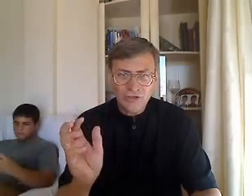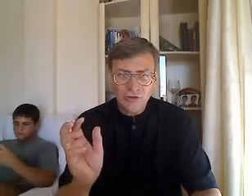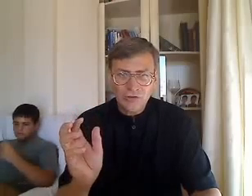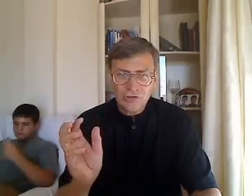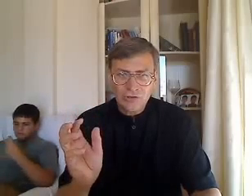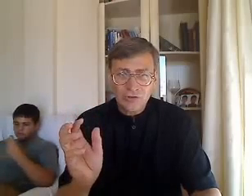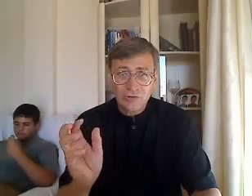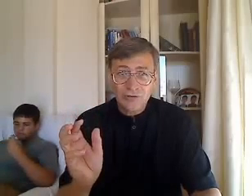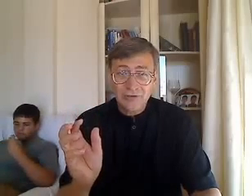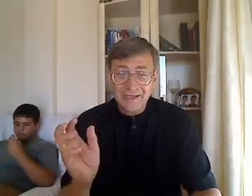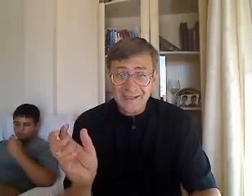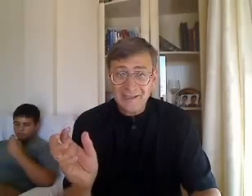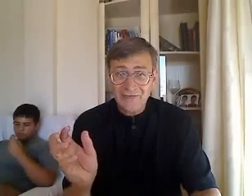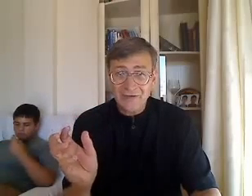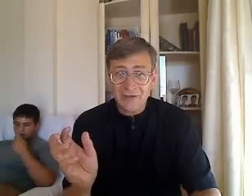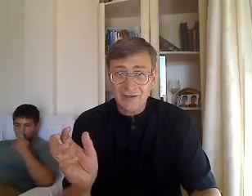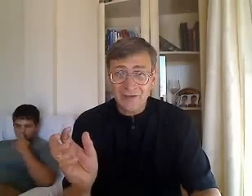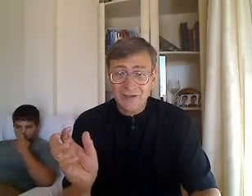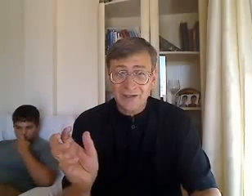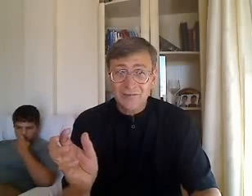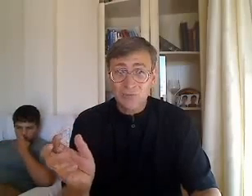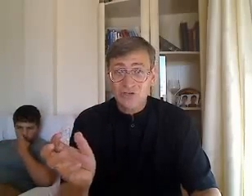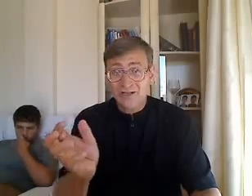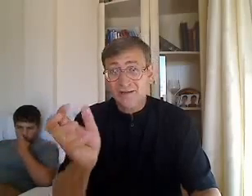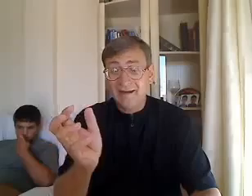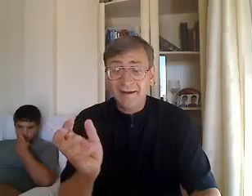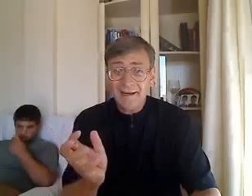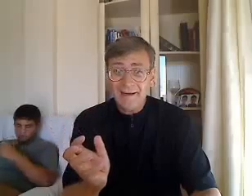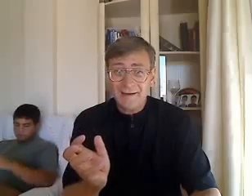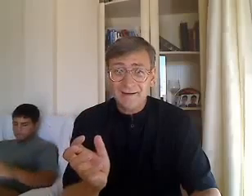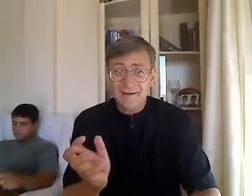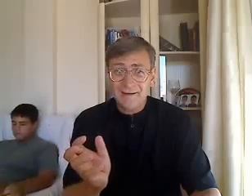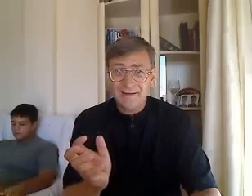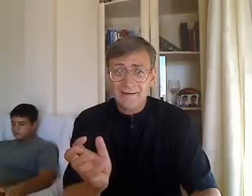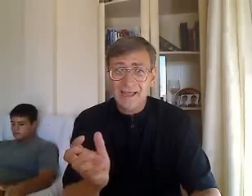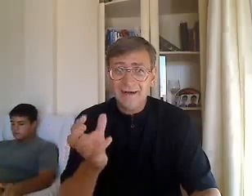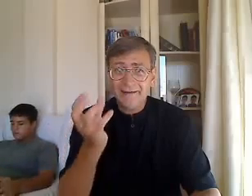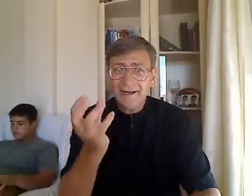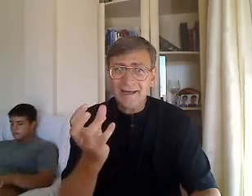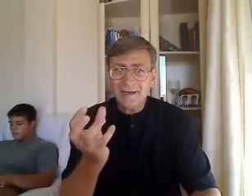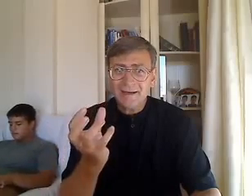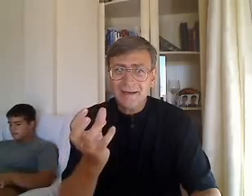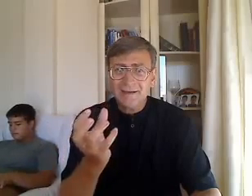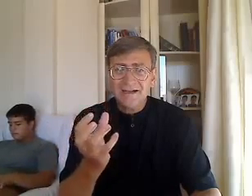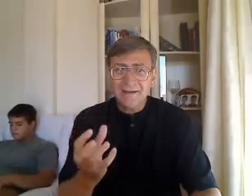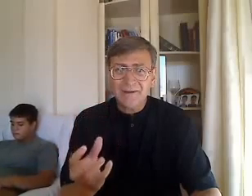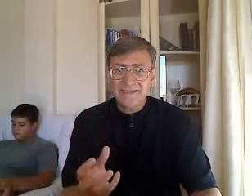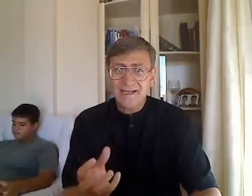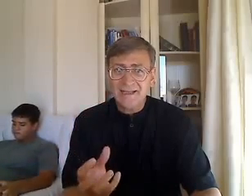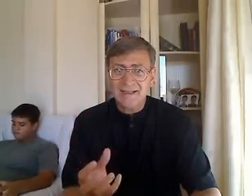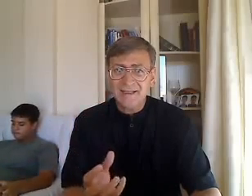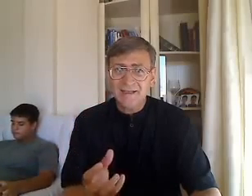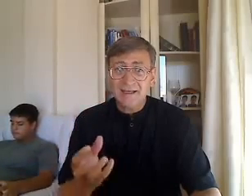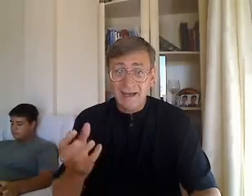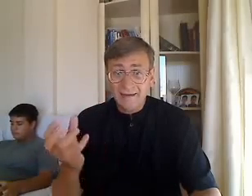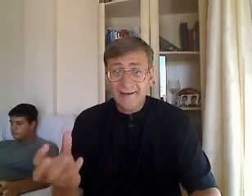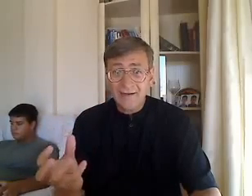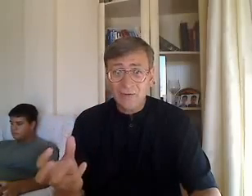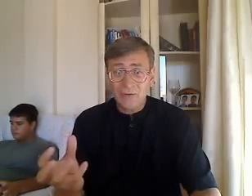de Dios, ¿qué significa? Buscat el Rey. El Rey representa el reino.